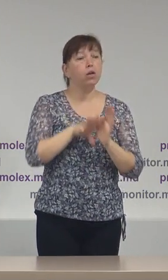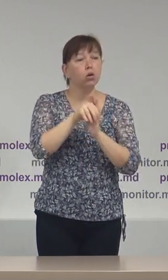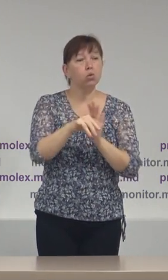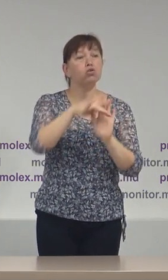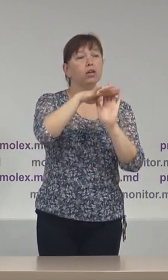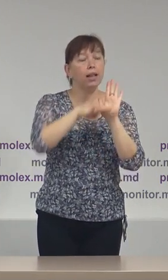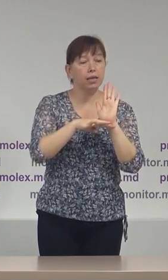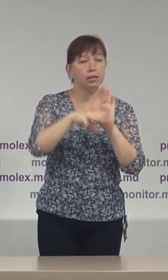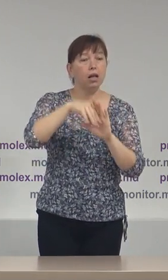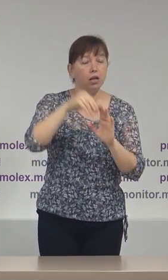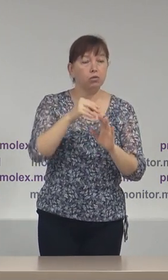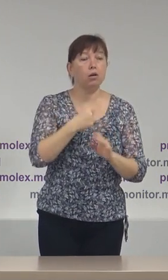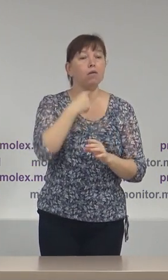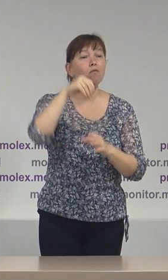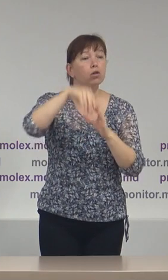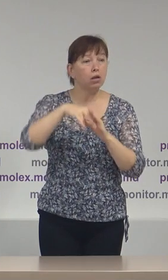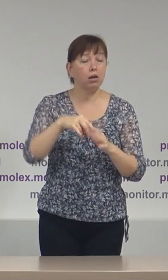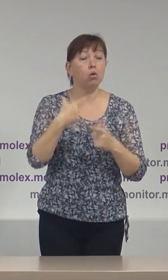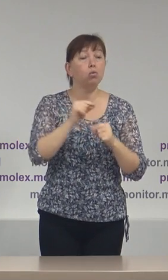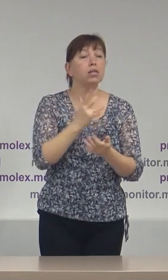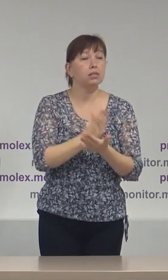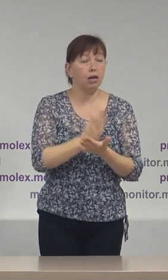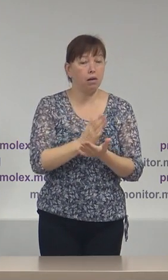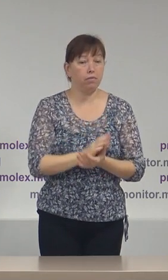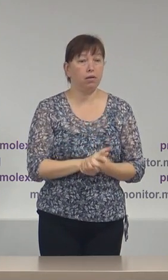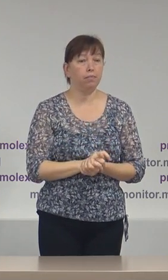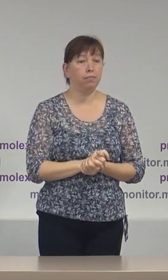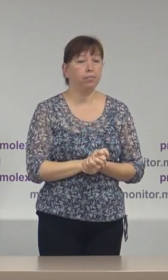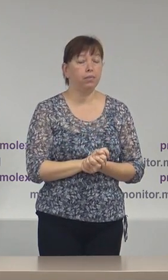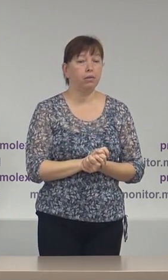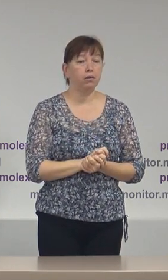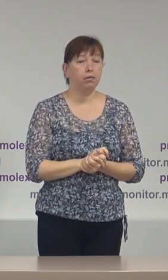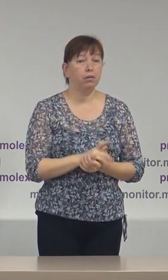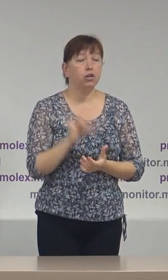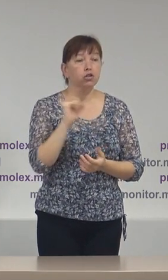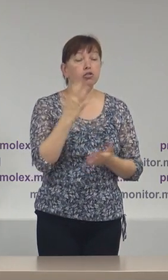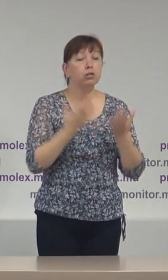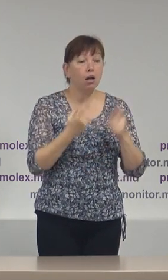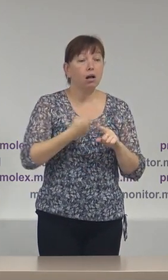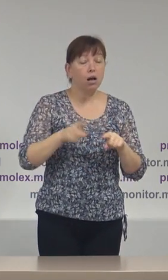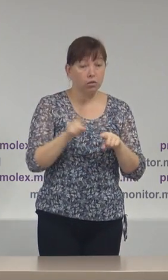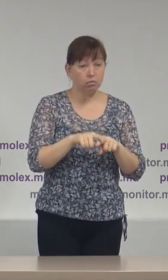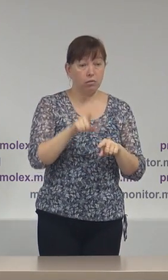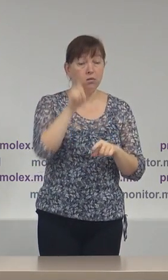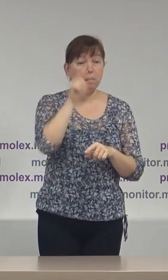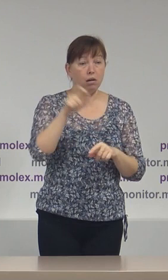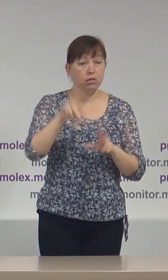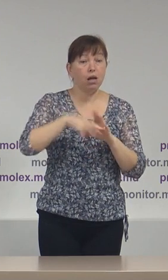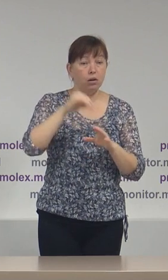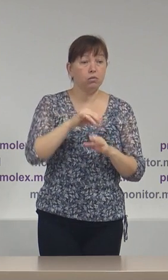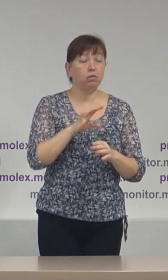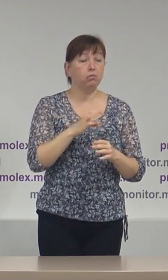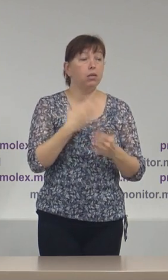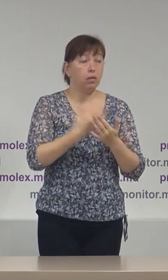electorală pentru votare la locul aflării și dacă această categorie de alegători se va